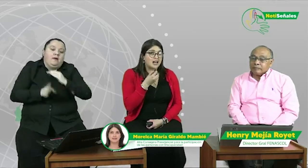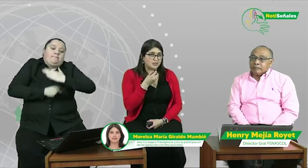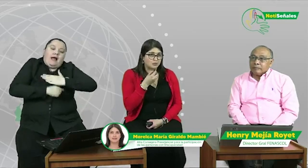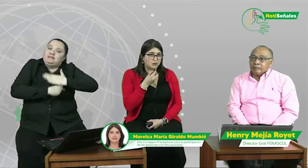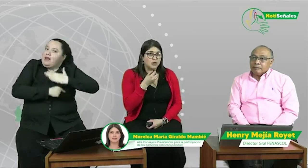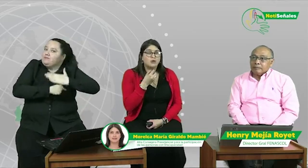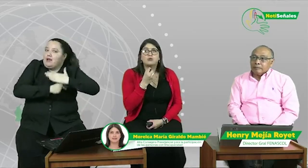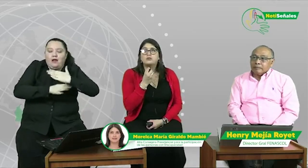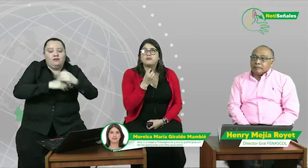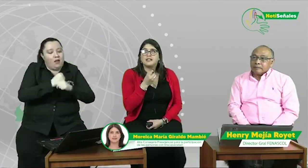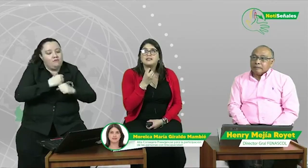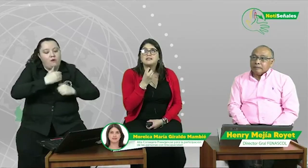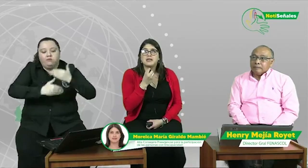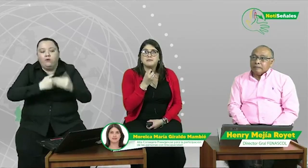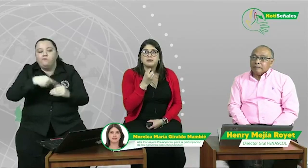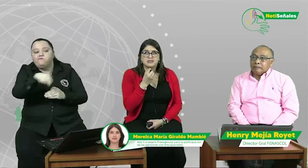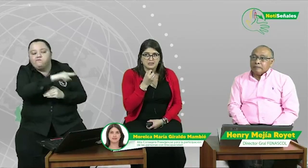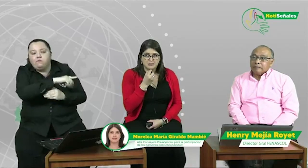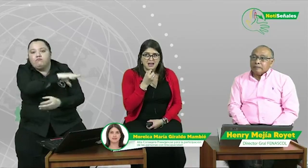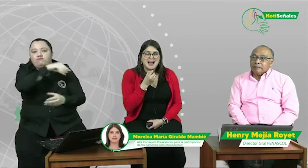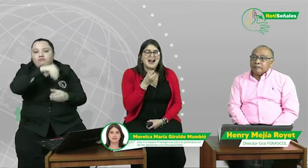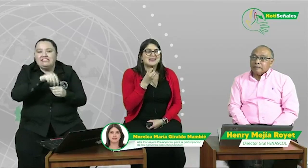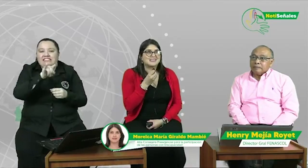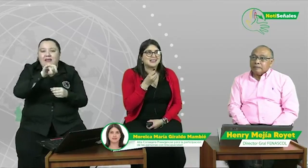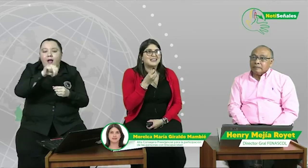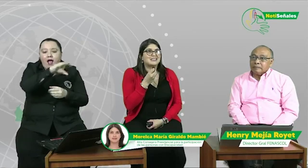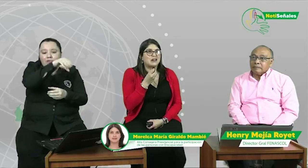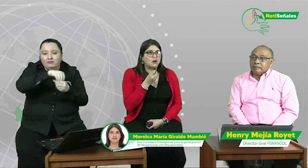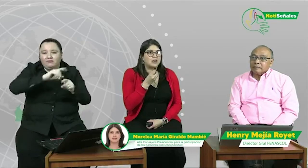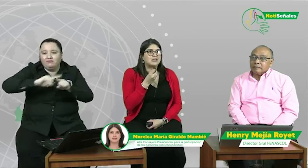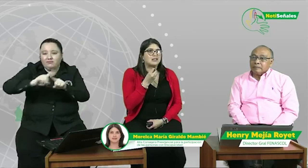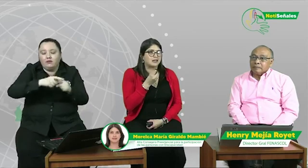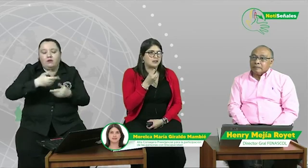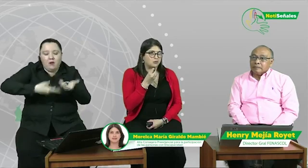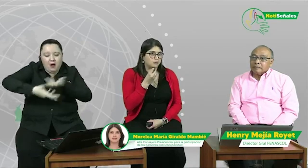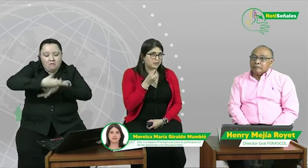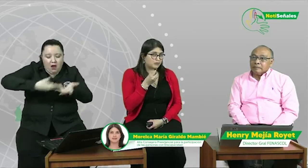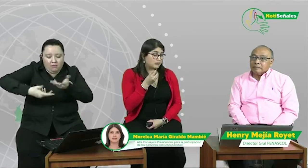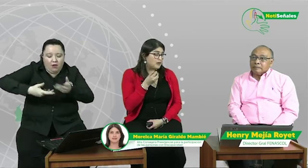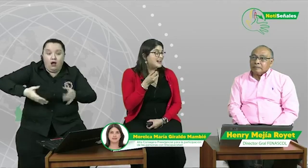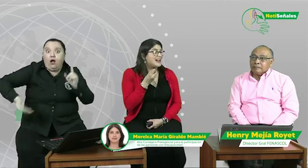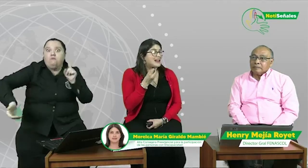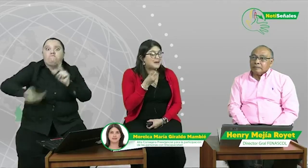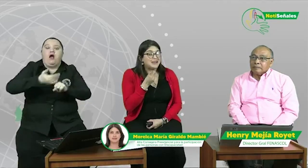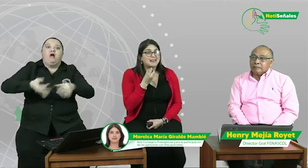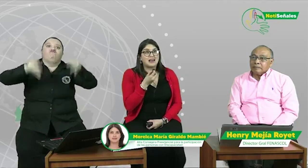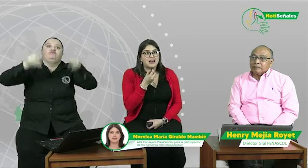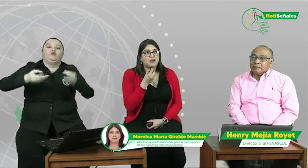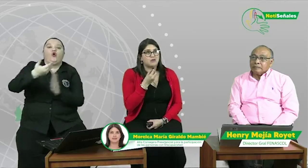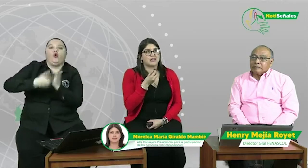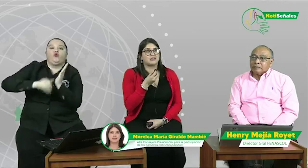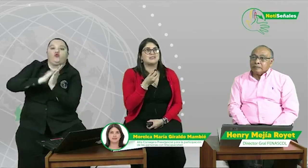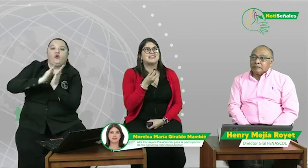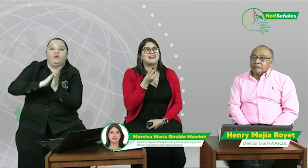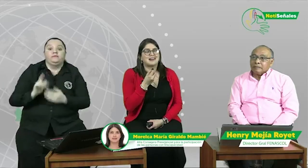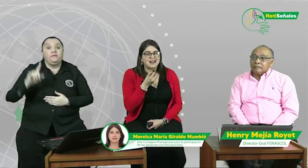con los diferentes miembros del CIMA hasta que se logre tener el documento. La meta de gobierno es cerrar